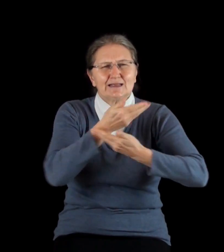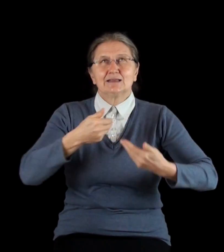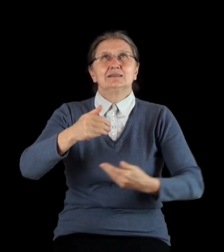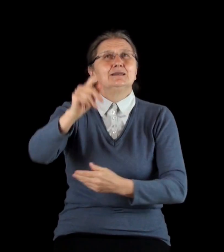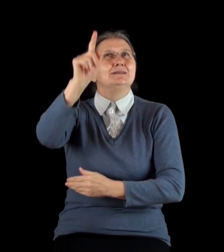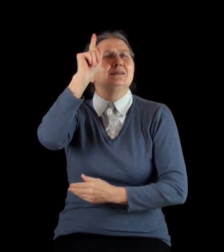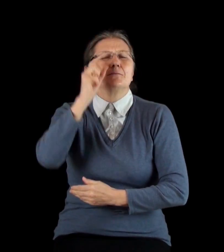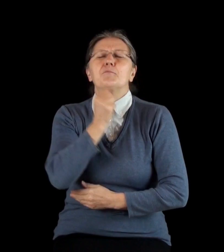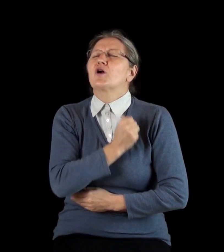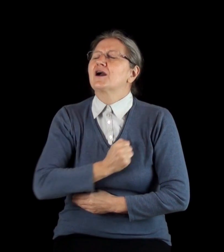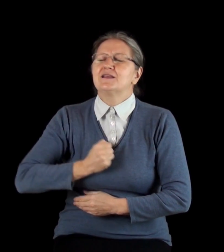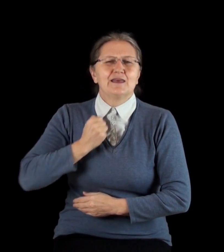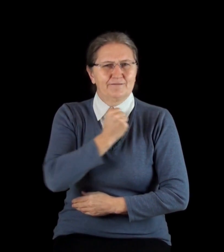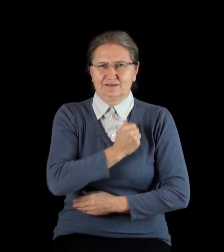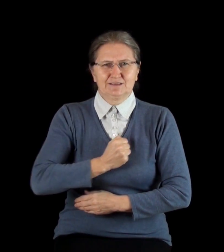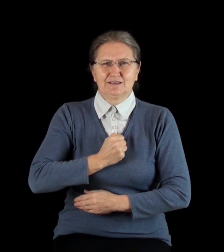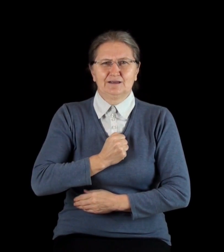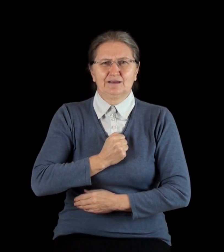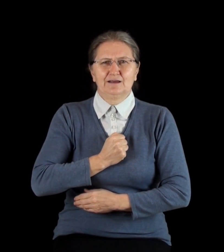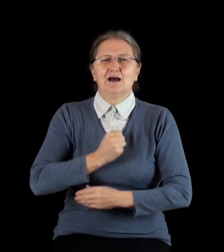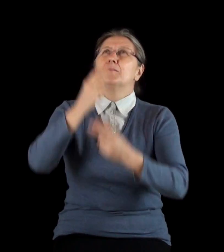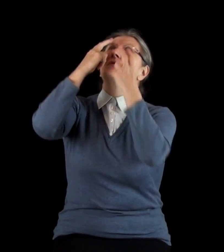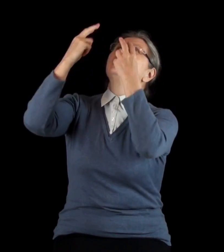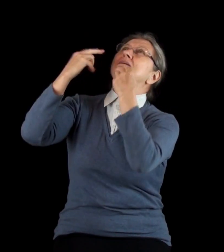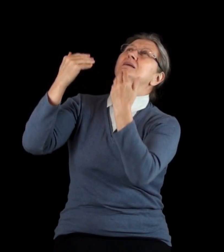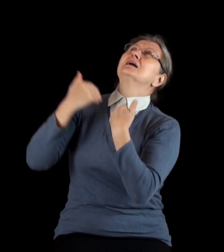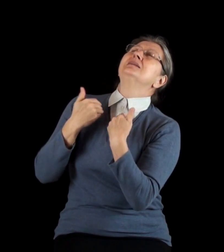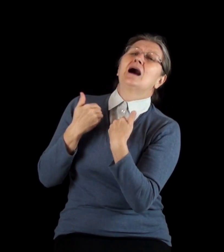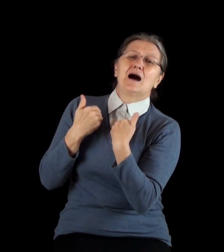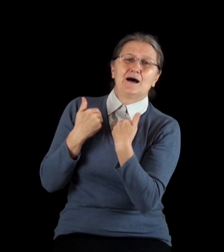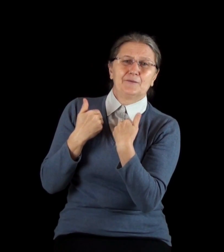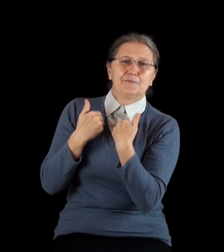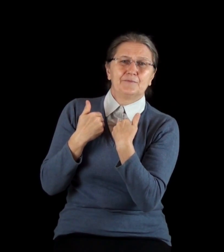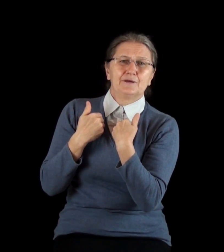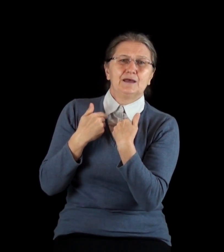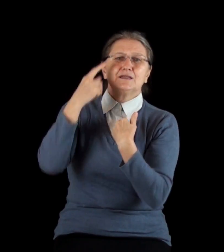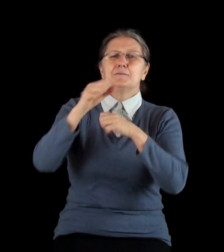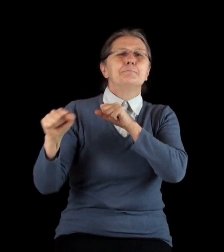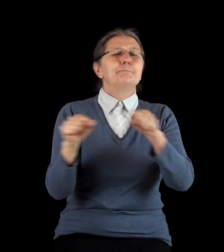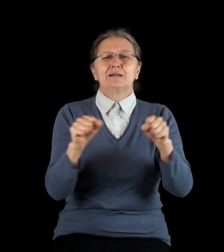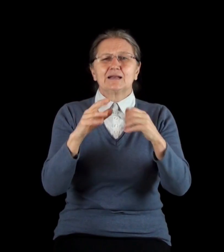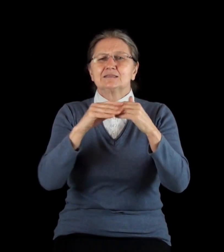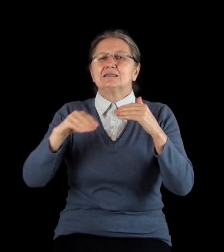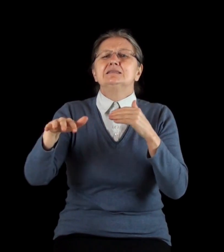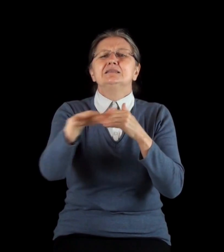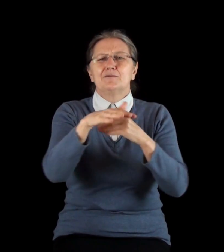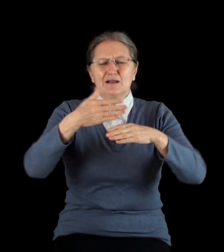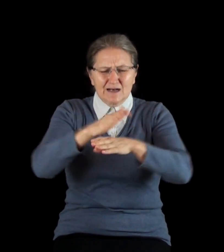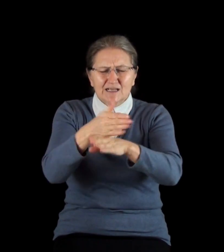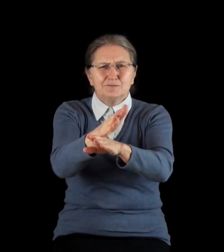Ты прогневался, обратись к нам, Ты потряс землю, разбил ее,